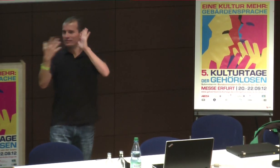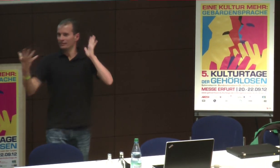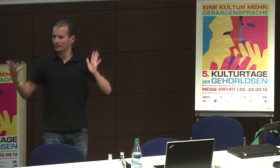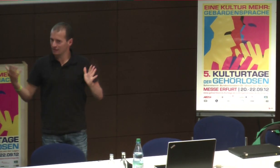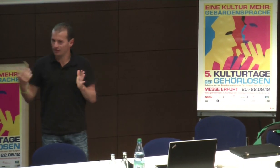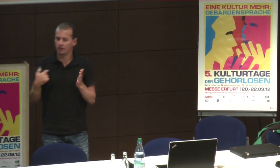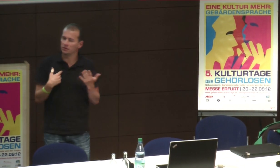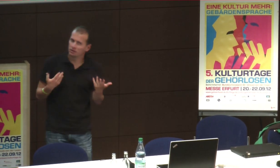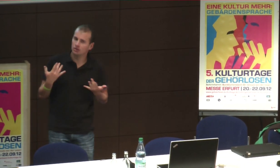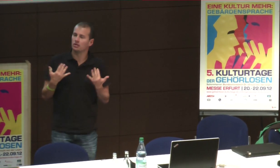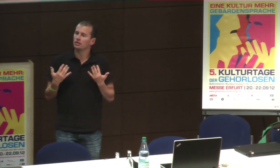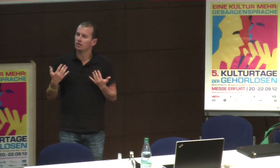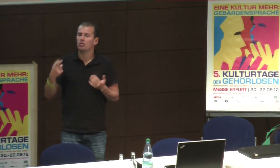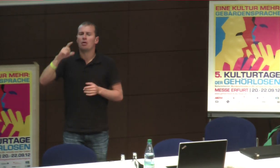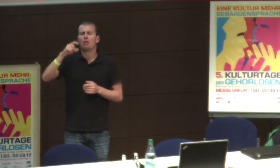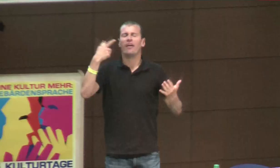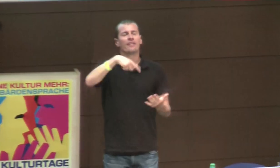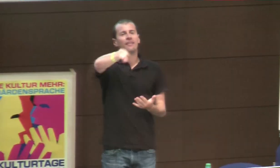so schwarz-weil vorgedruckt, und ist verantragt.